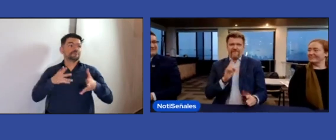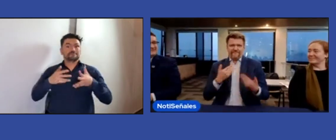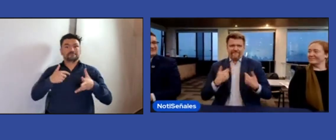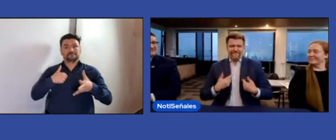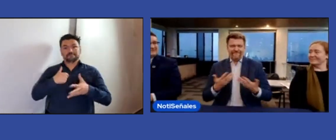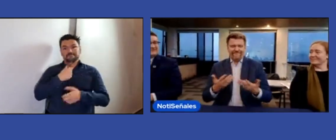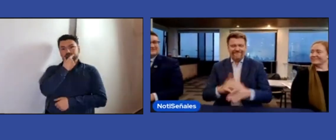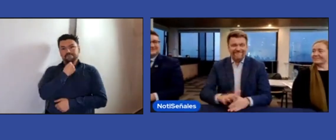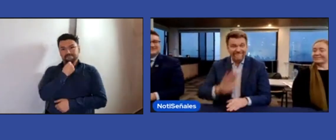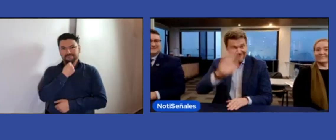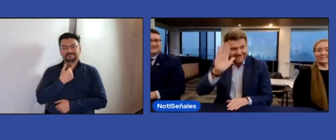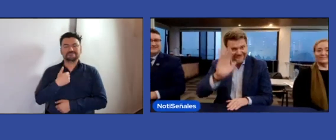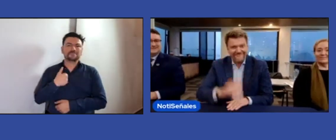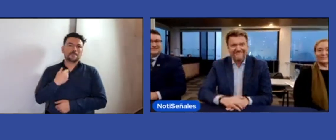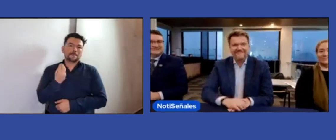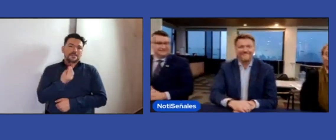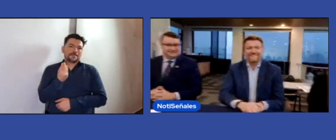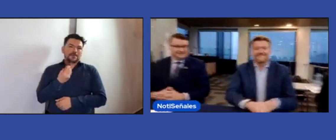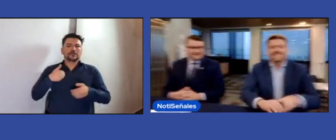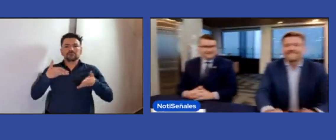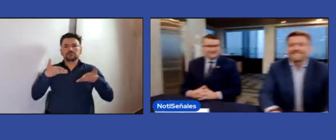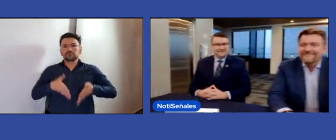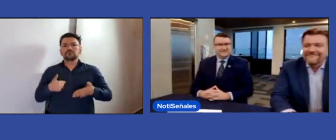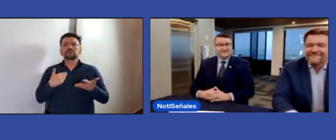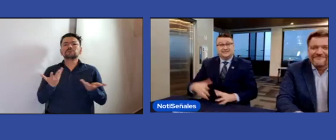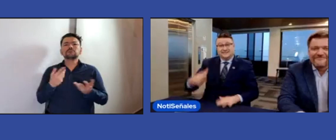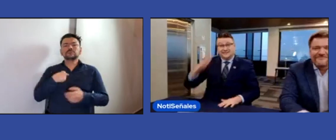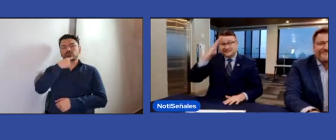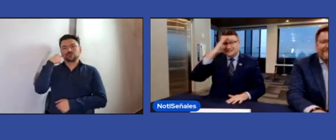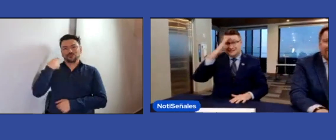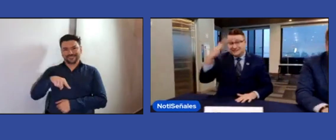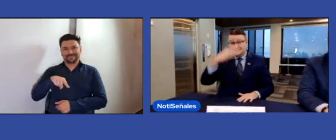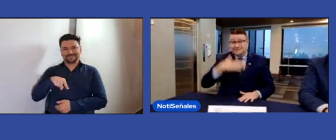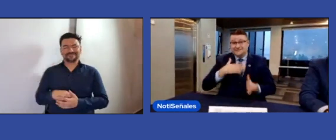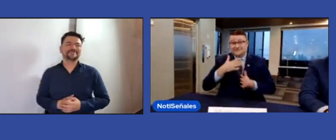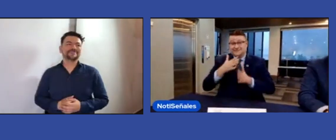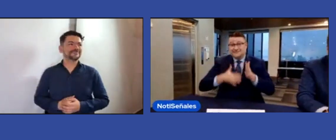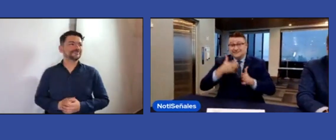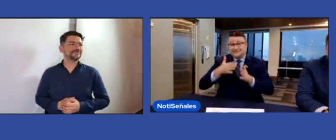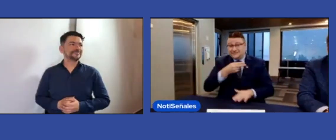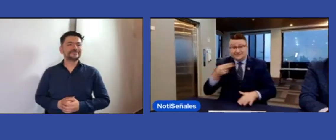Y soy de Rusia, parte de la junta de la Federación Mundial de Sordos.